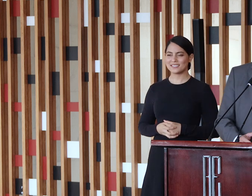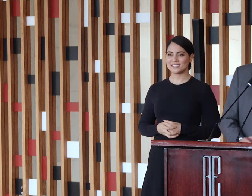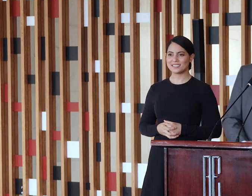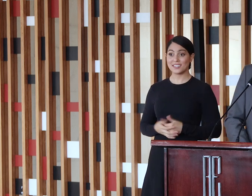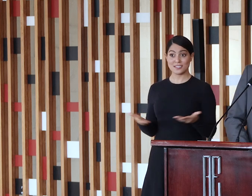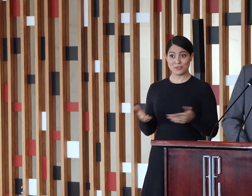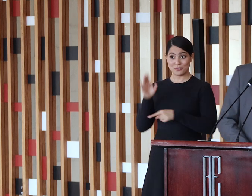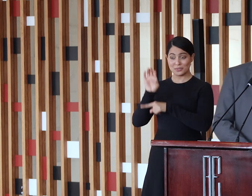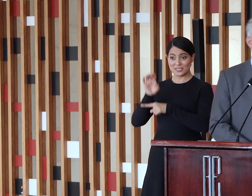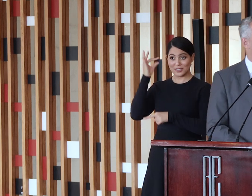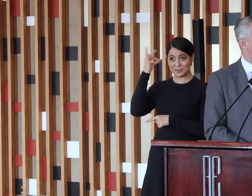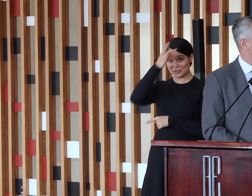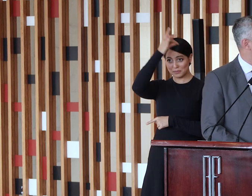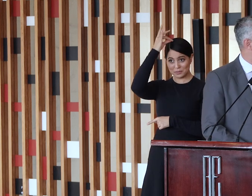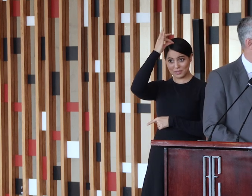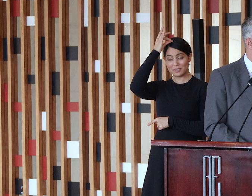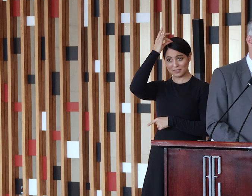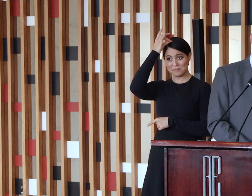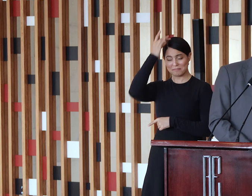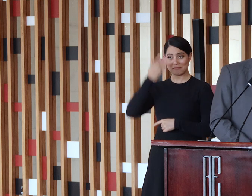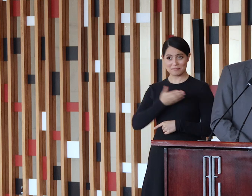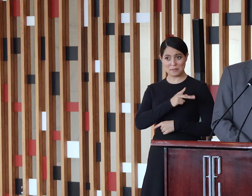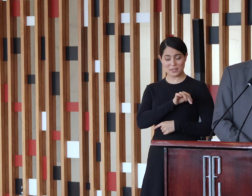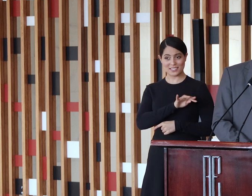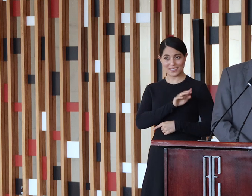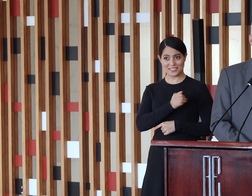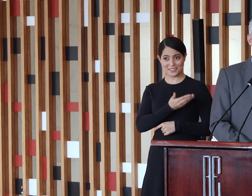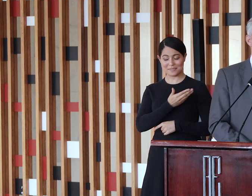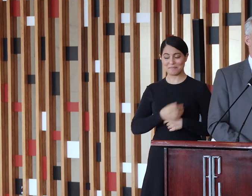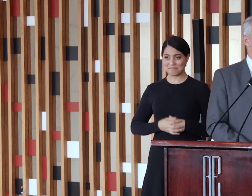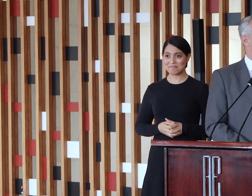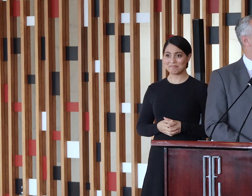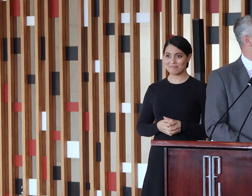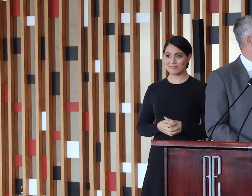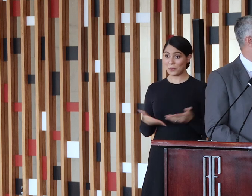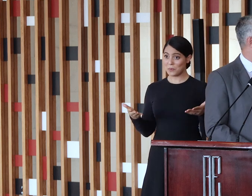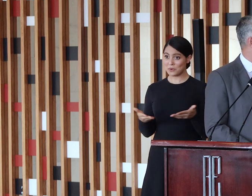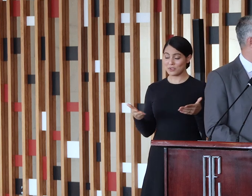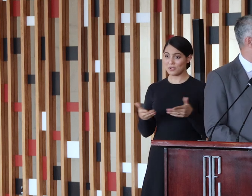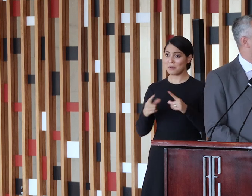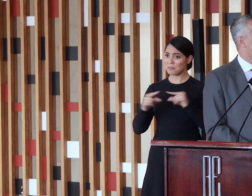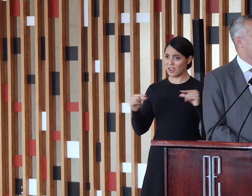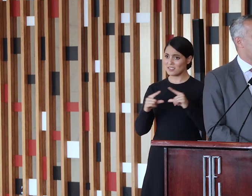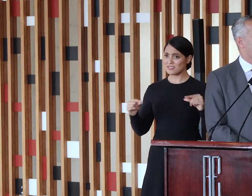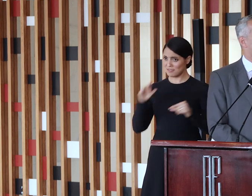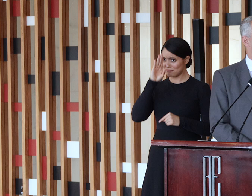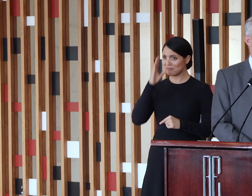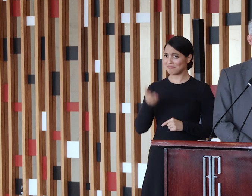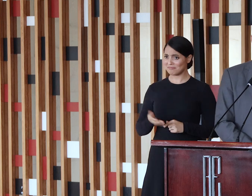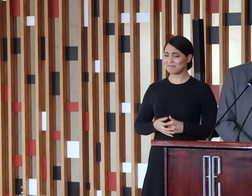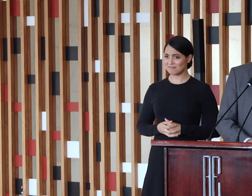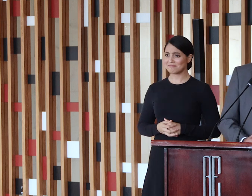Santo hoje, Pestana, senhores ministros, é o que é, deve-se, inclusive, à Brasília. Foi na